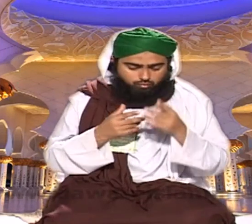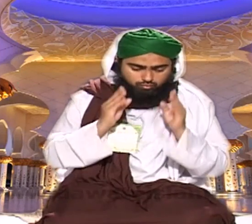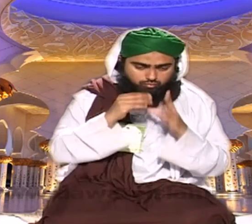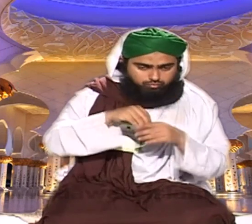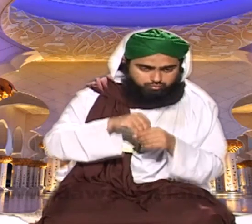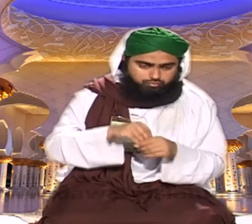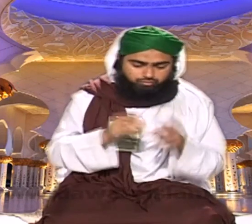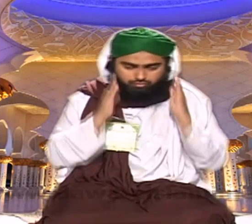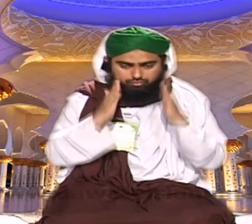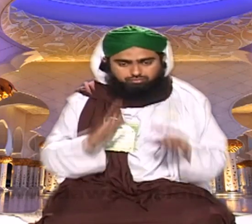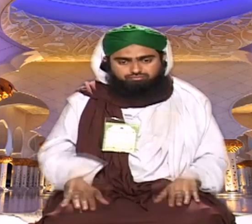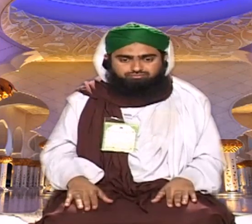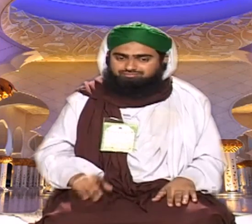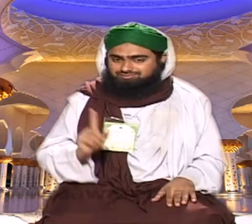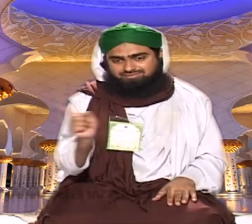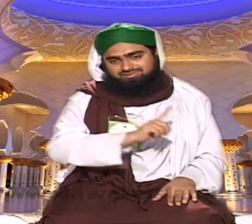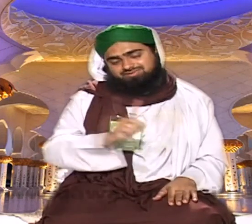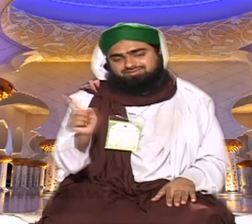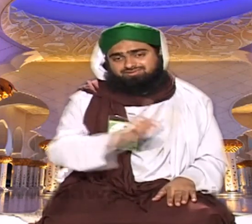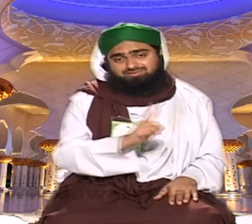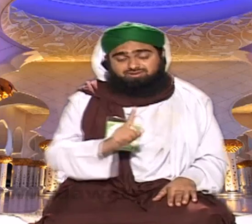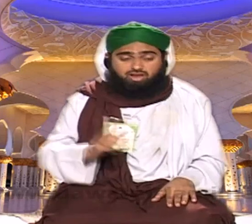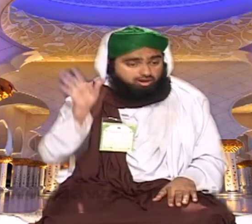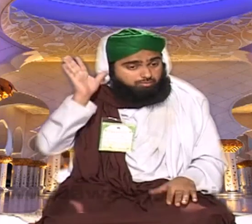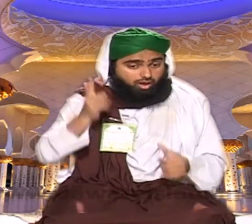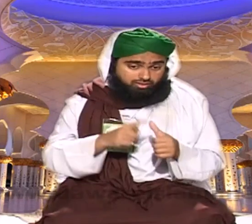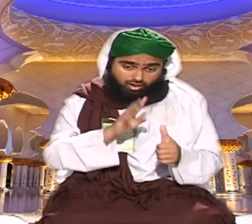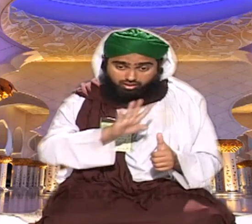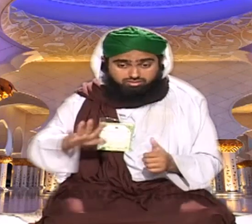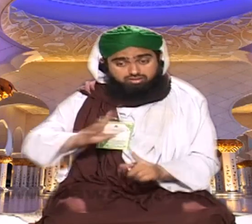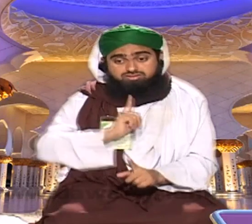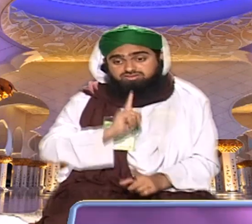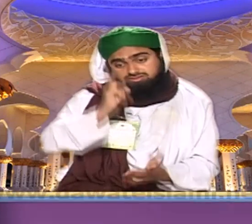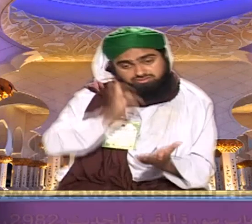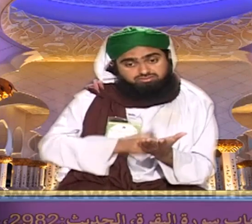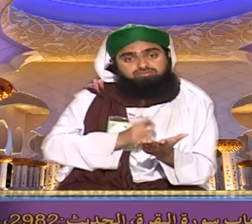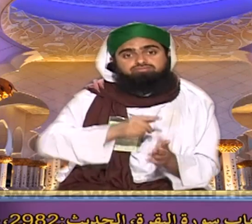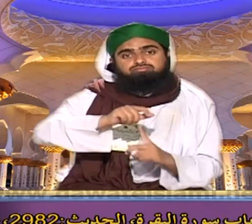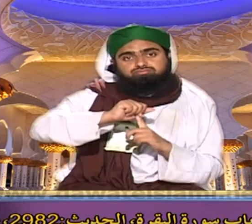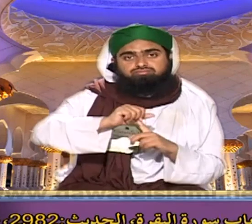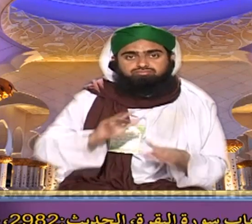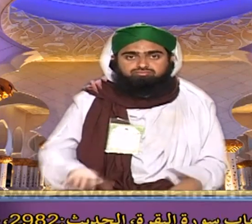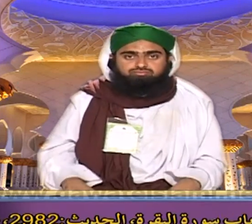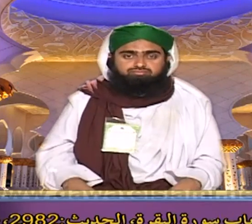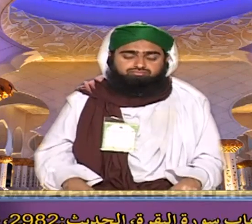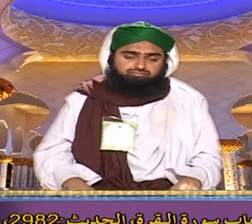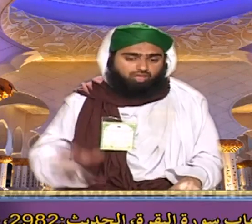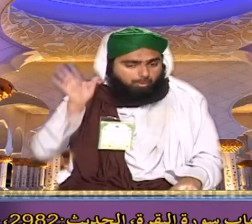نہیں عصر کی تو خاص تاقید ہیں صلاح کے اس تاقید اپنی نمازوں کی حفاظت کرو خصوصاً بیچ